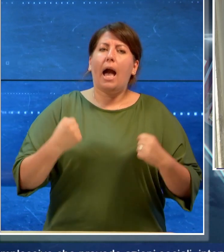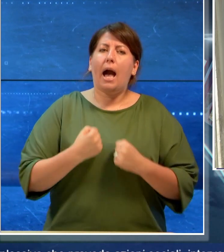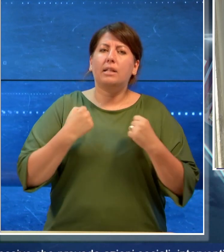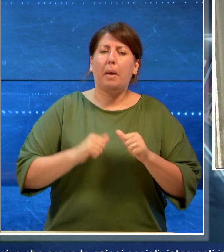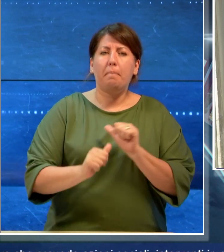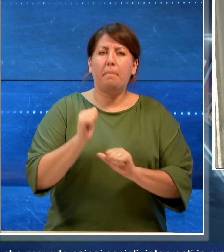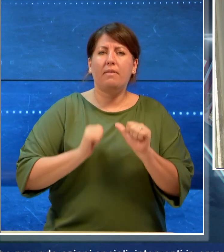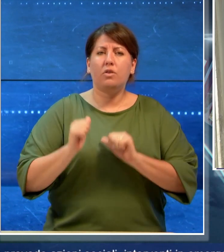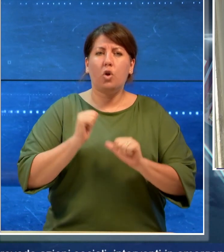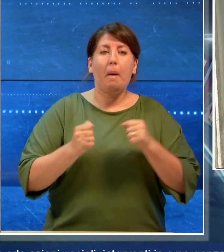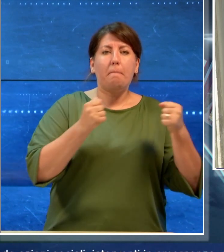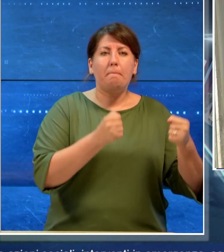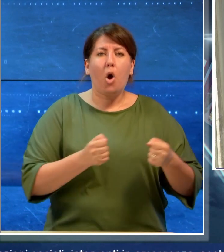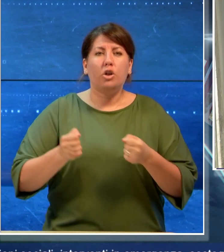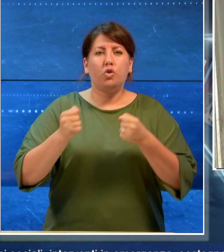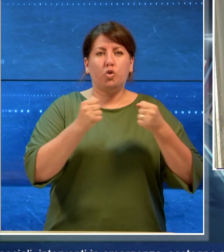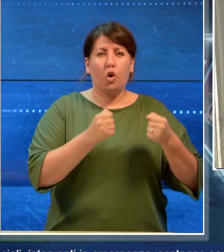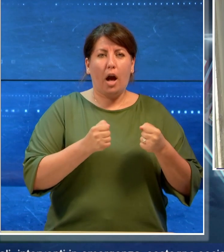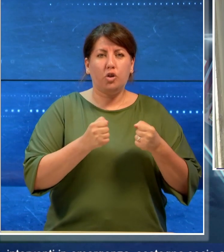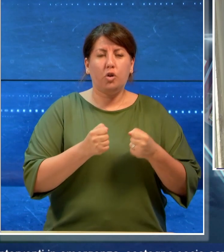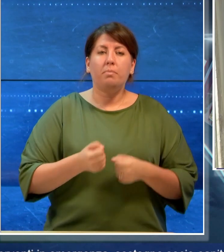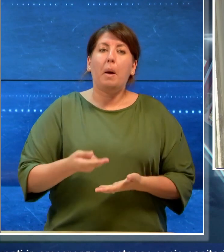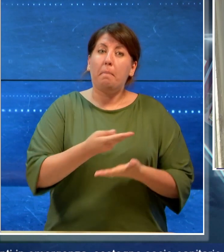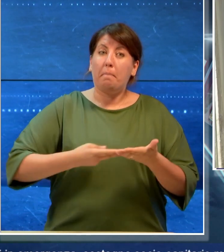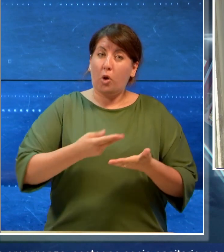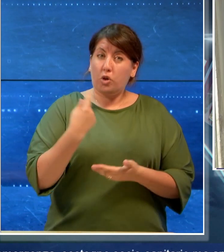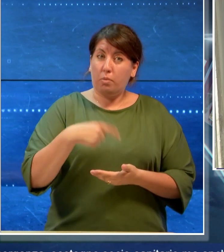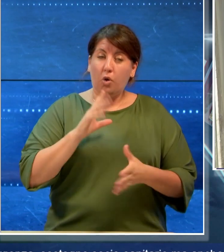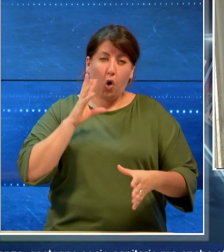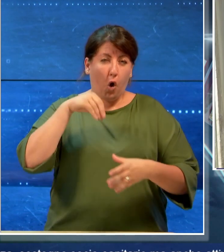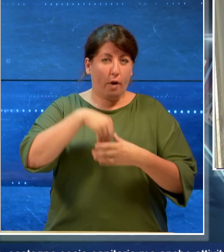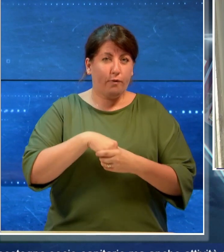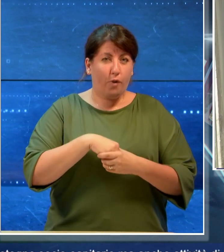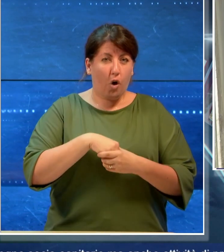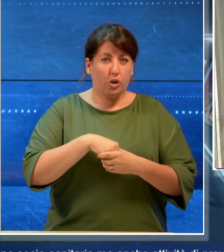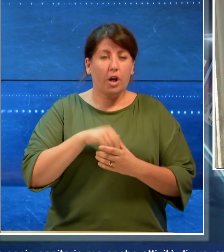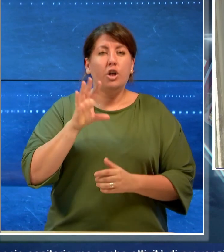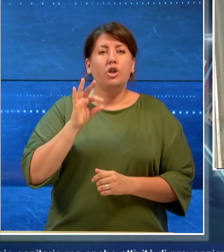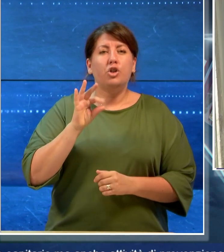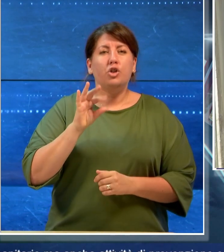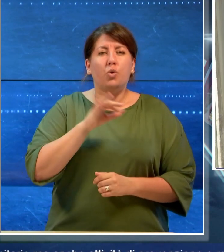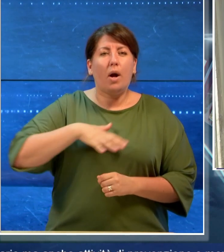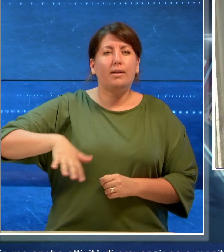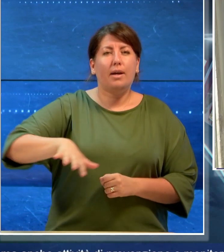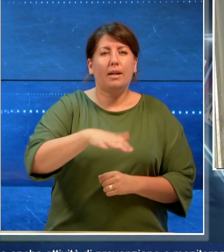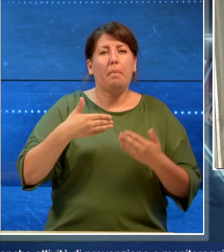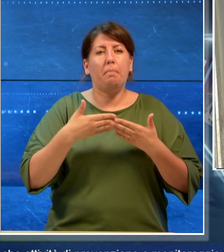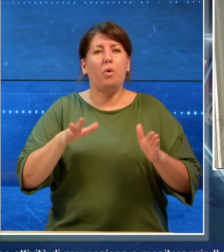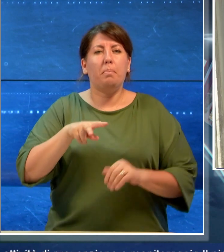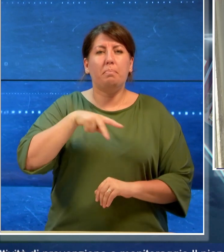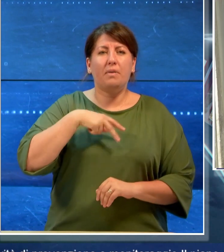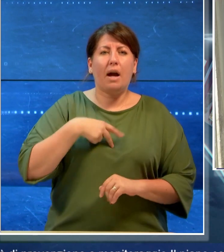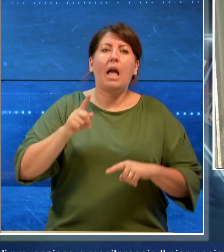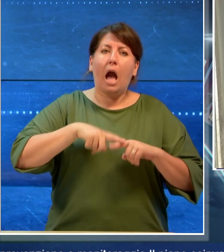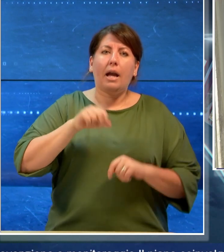prevenzione e monitoraggio. Il piano coinvolge oltre 50 realtà pubbliche e private, tra